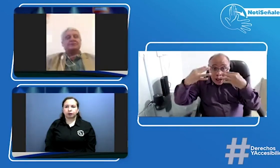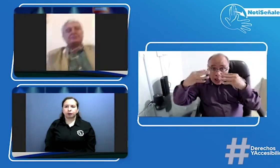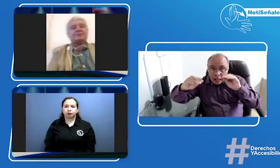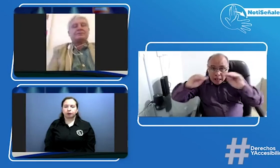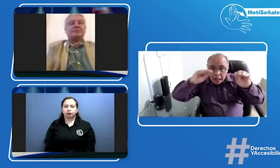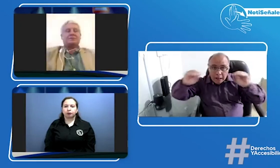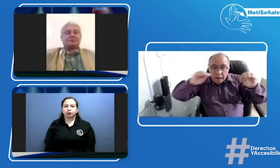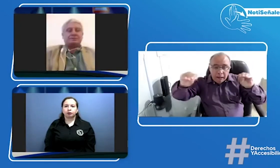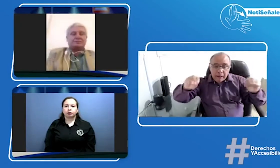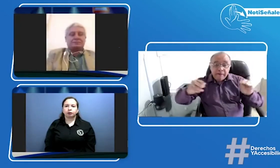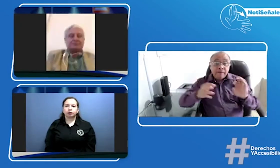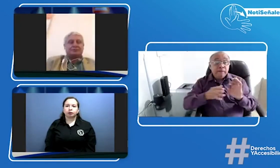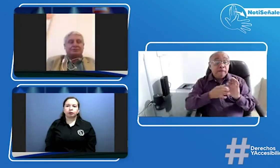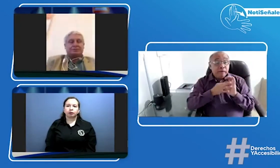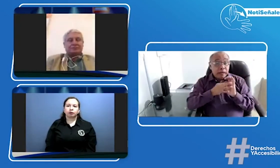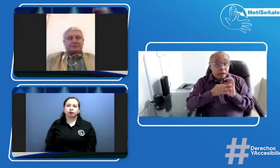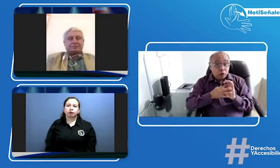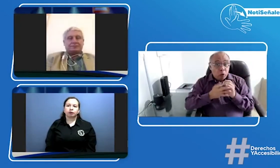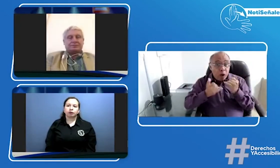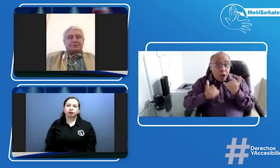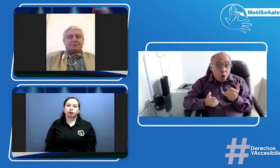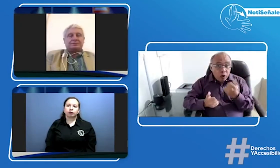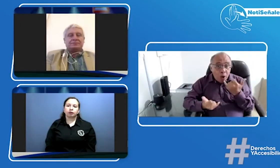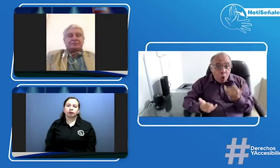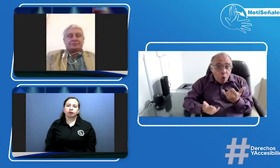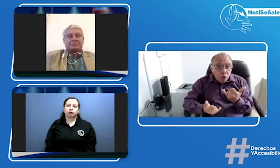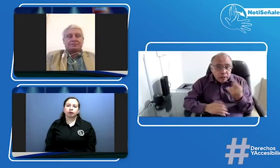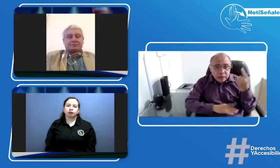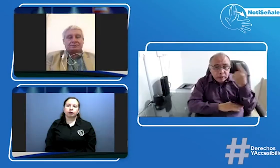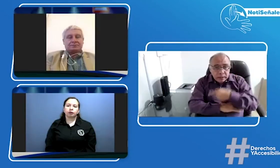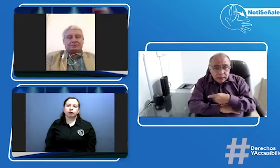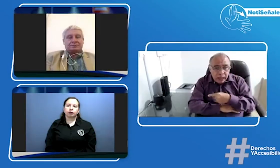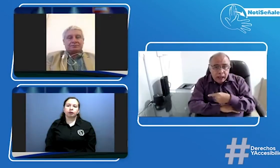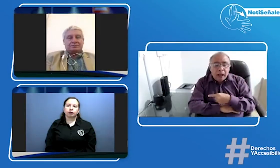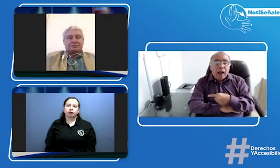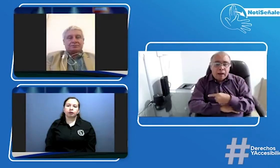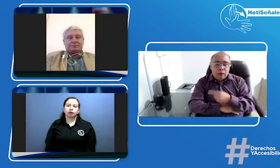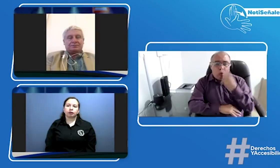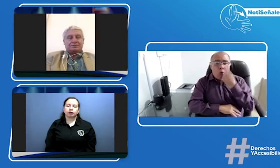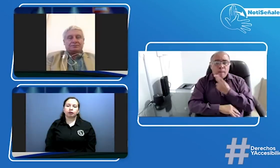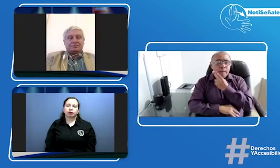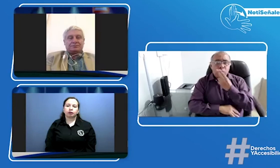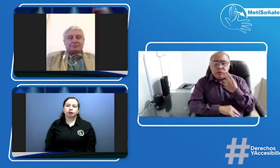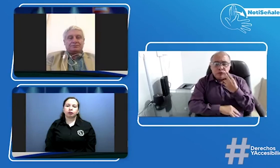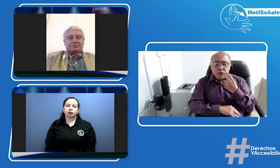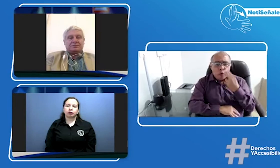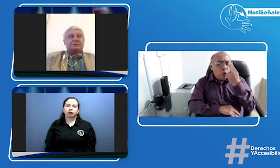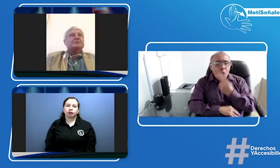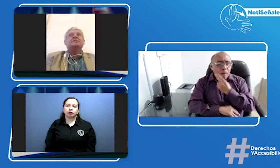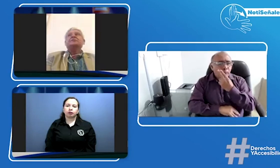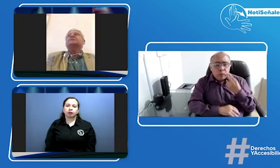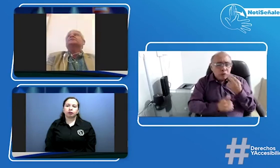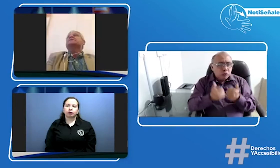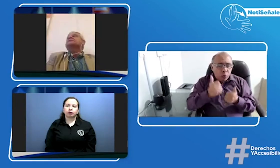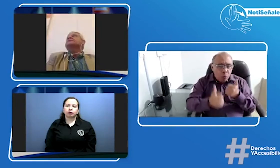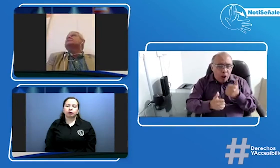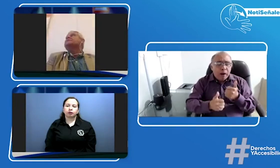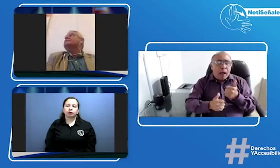y este llamado también para la comunidad sorda nosotros la Federación Nacional de Sordos de Colombia